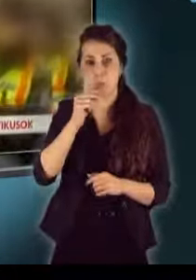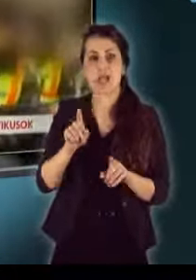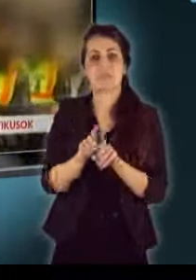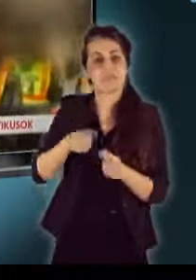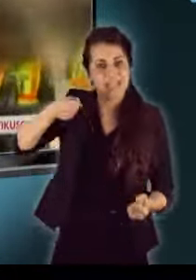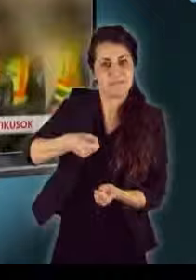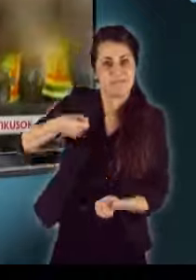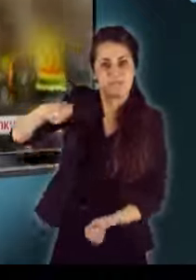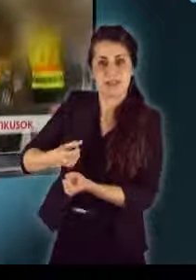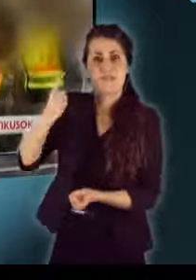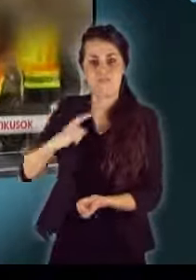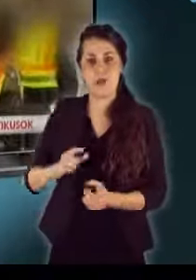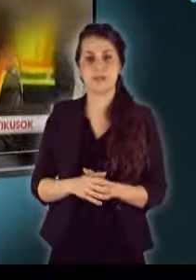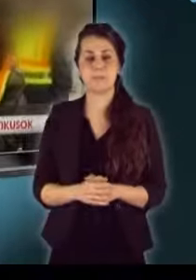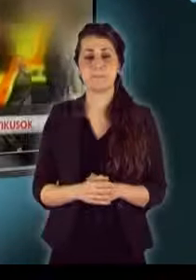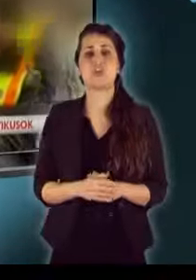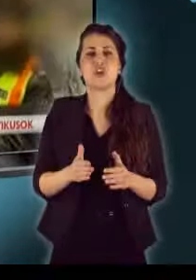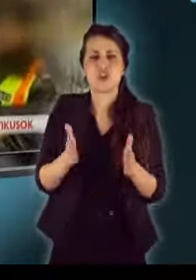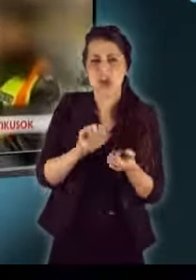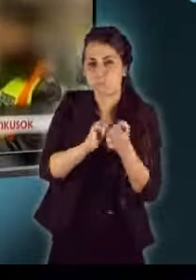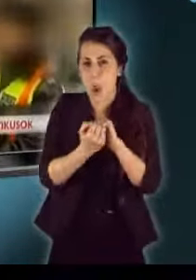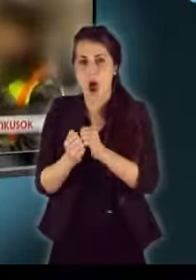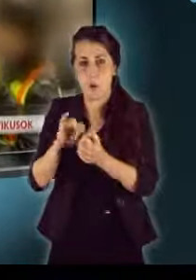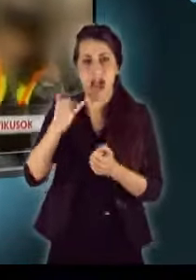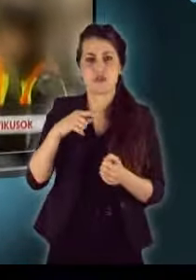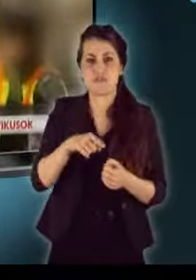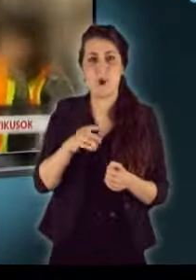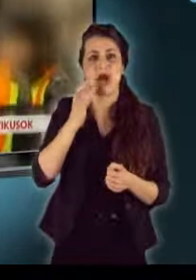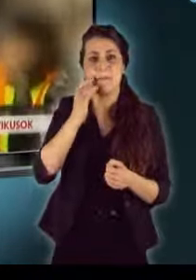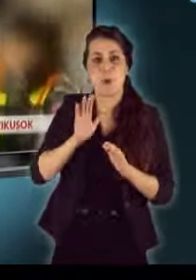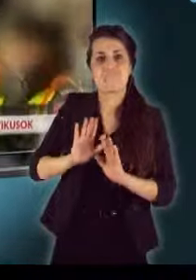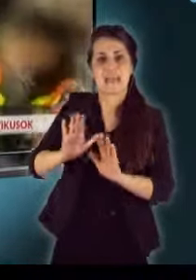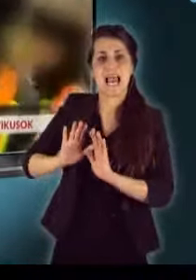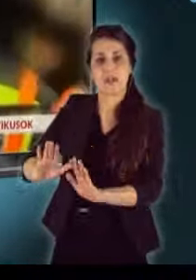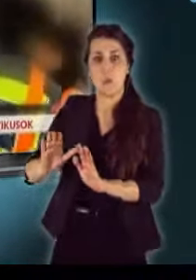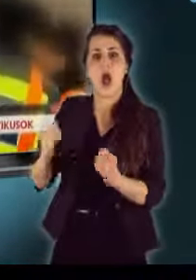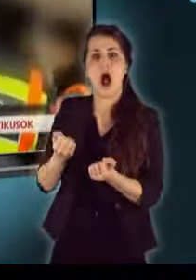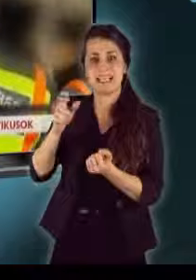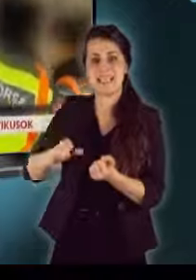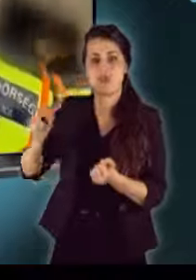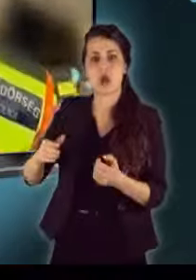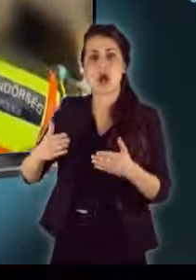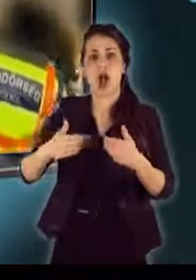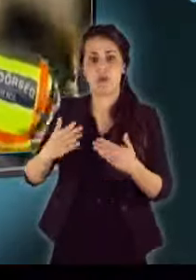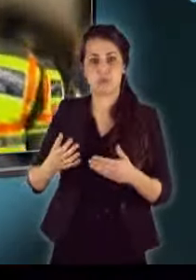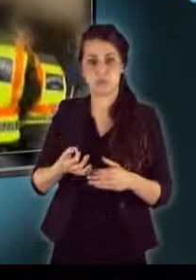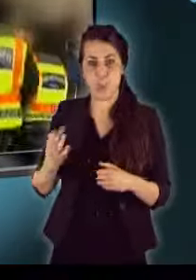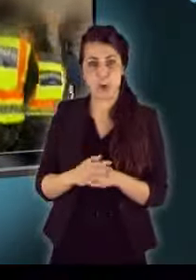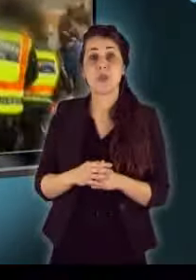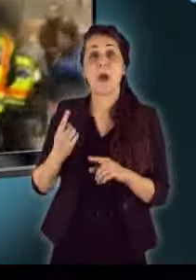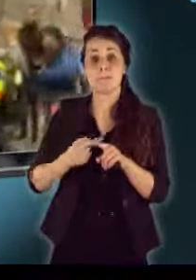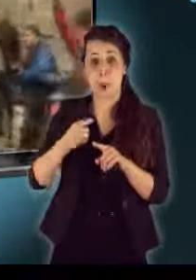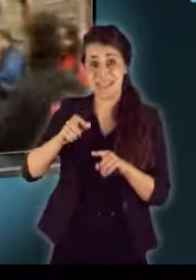hidegvágóval vágták el a láncot. Kisebb dulakodás is kialakult, mikor félretolták az aktivistákat a kaputól. A